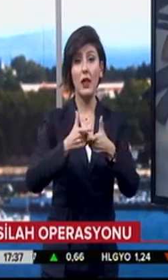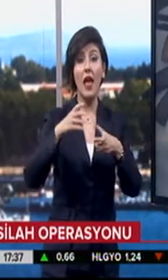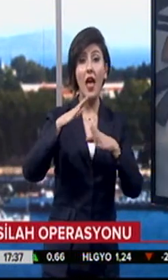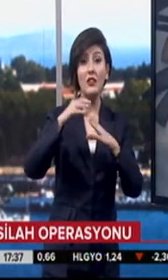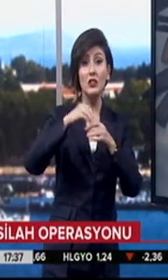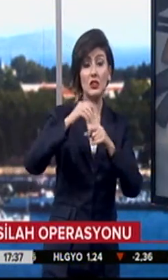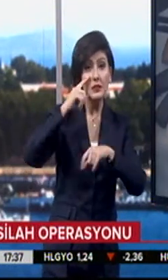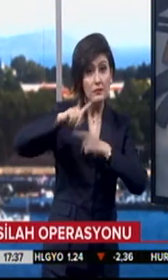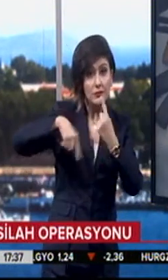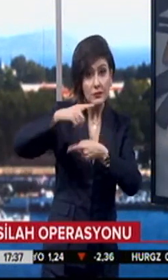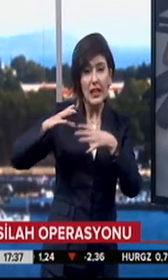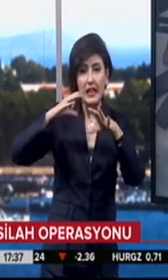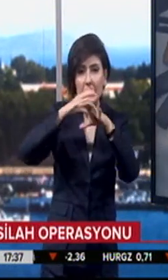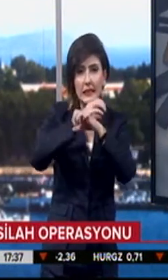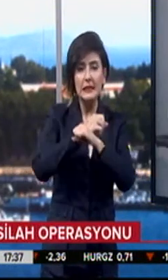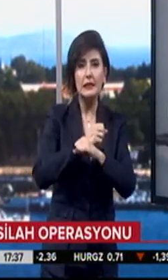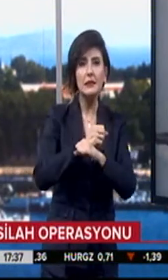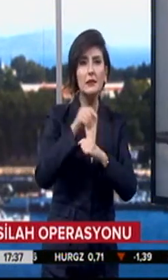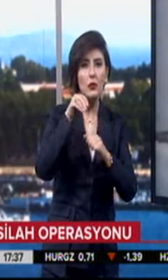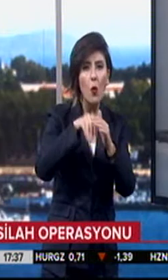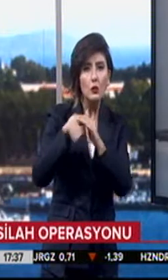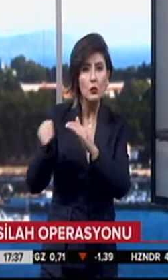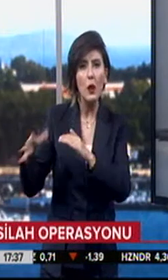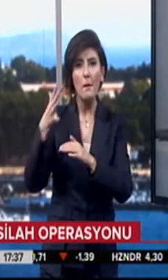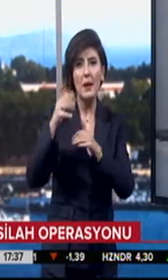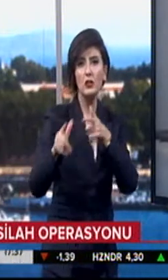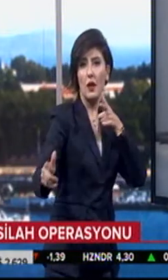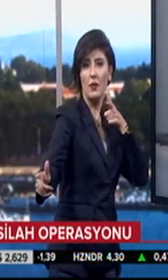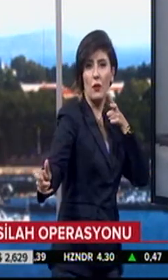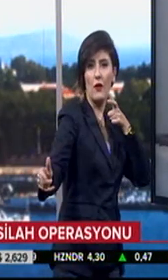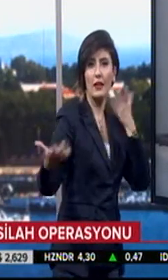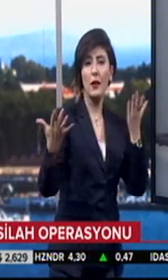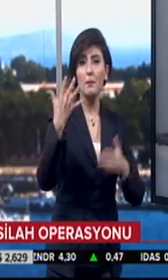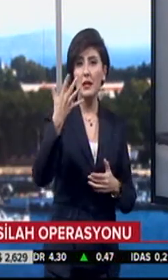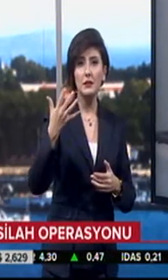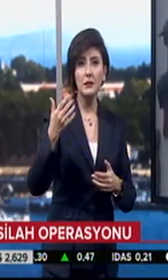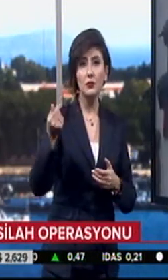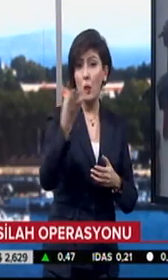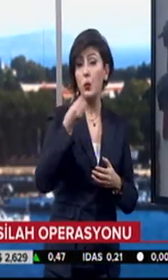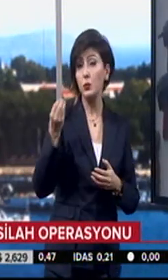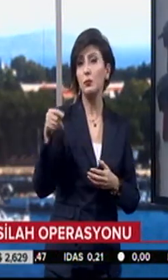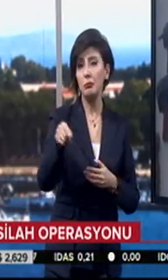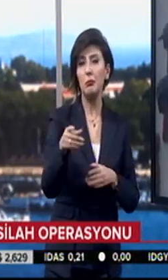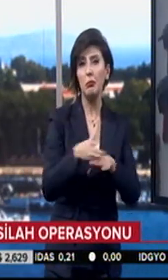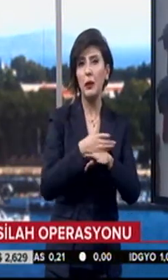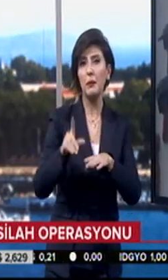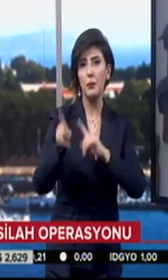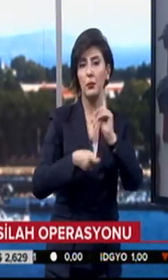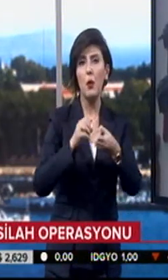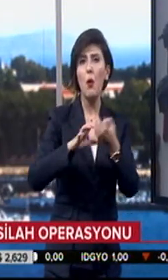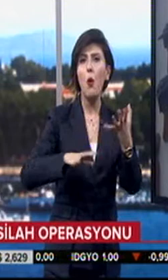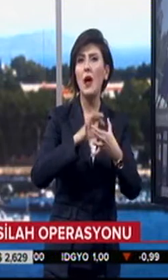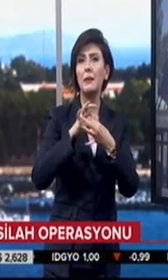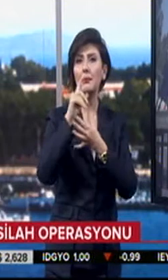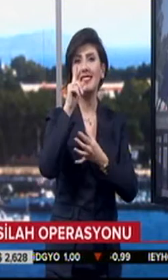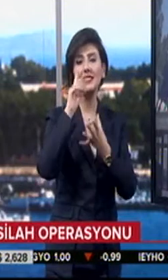yapılan aramada gizli bölmelere yerleştirilmiş 5 uzun namlulu tüfek ve çok sayıda mühimmat bulundu. Olayla ilgili